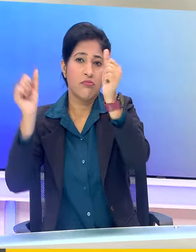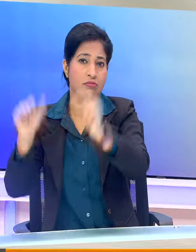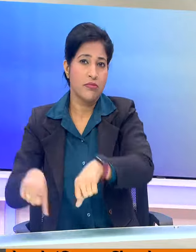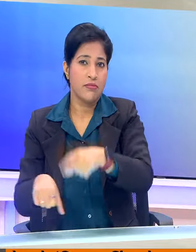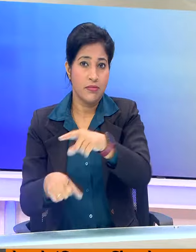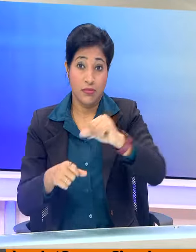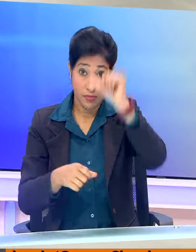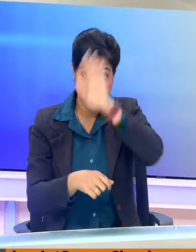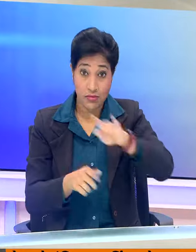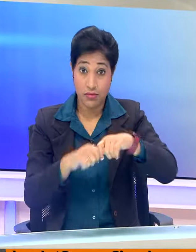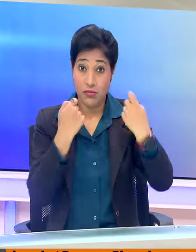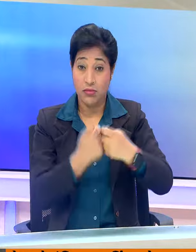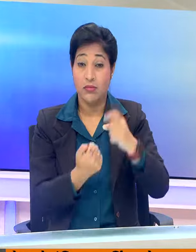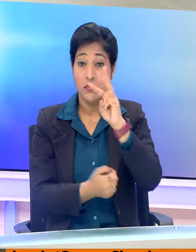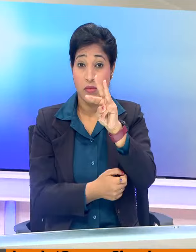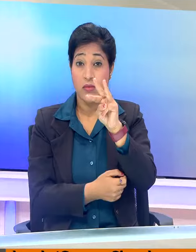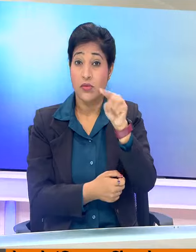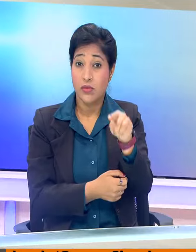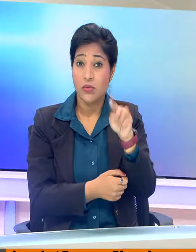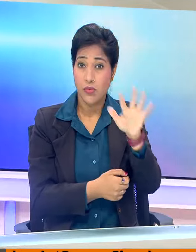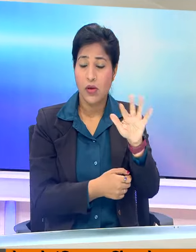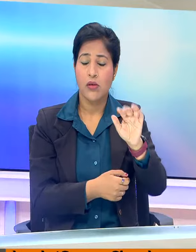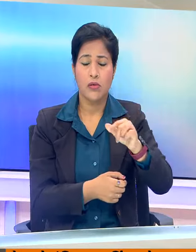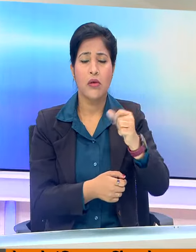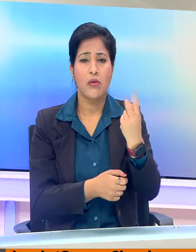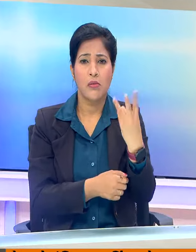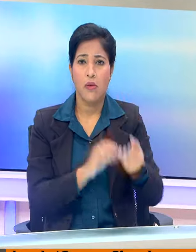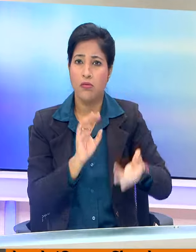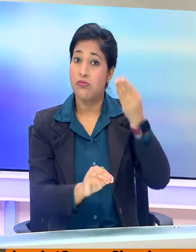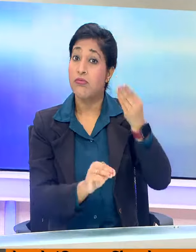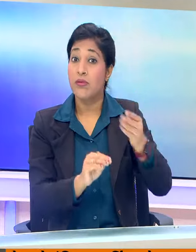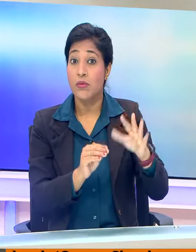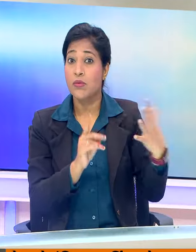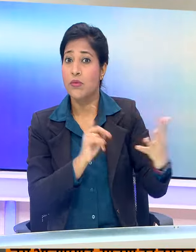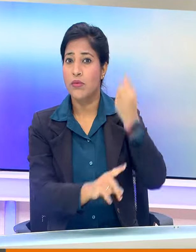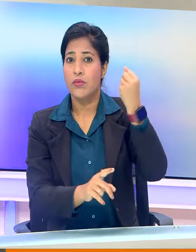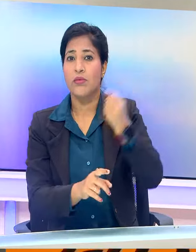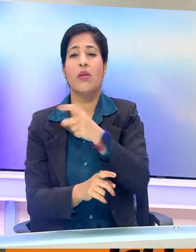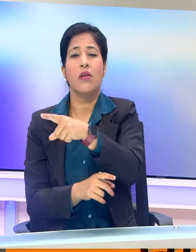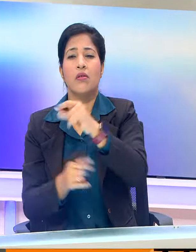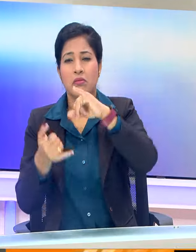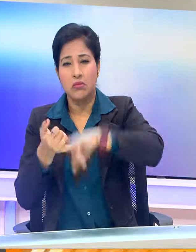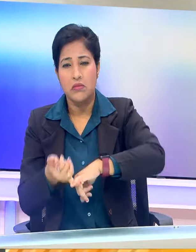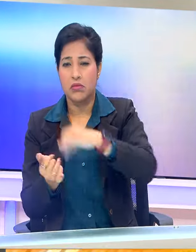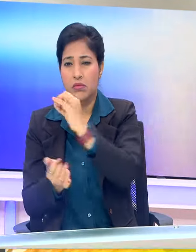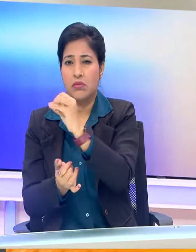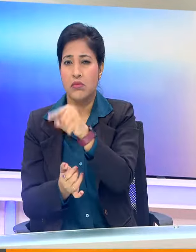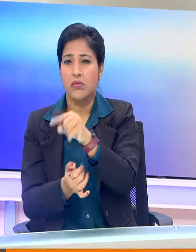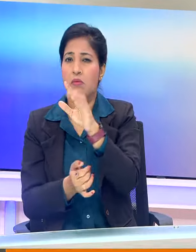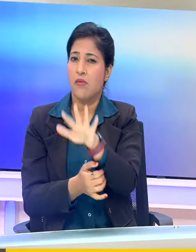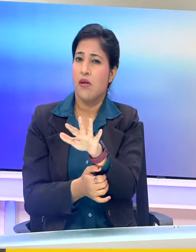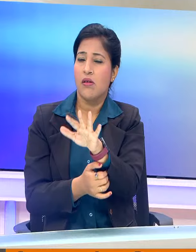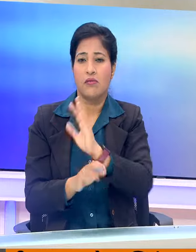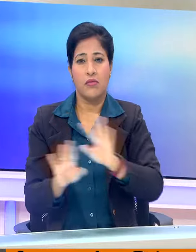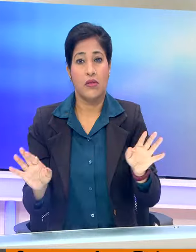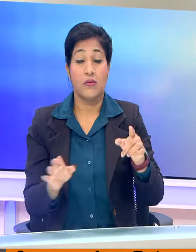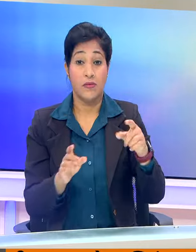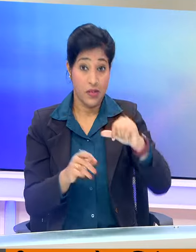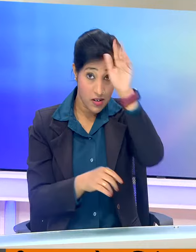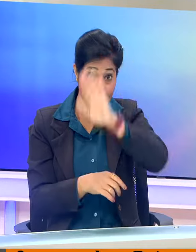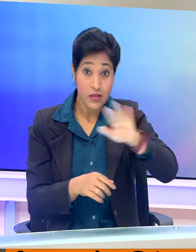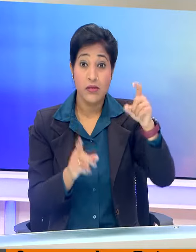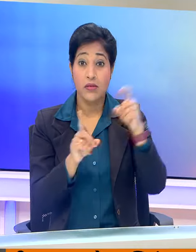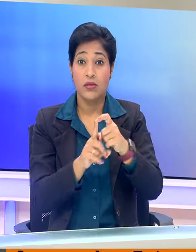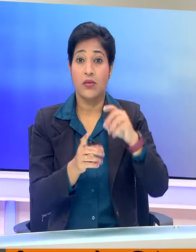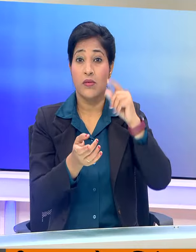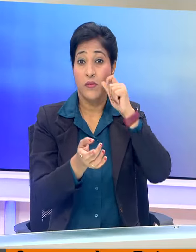भारती टीम ने 3.5 अंक हासल की है तो वहीं सर्विया को 0.5 अंक मिले भारत की तरफ से डी